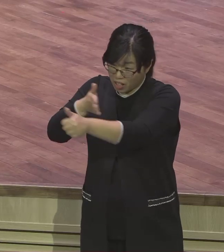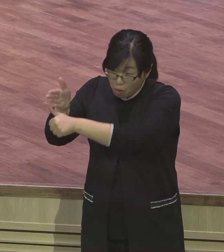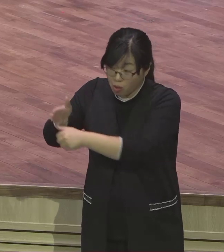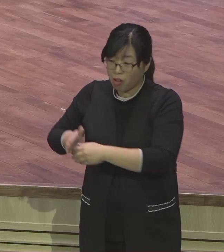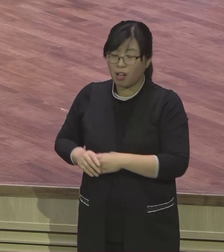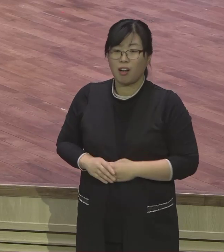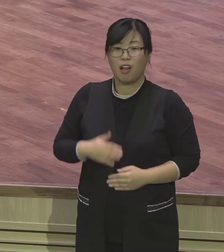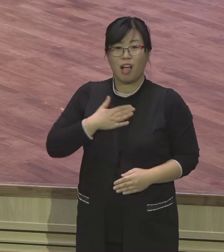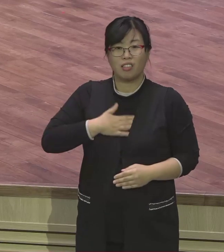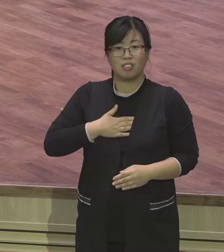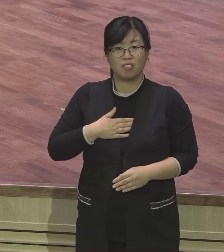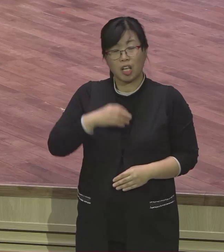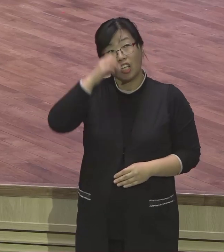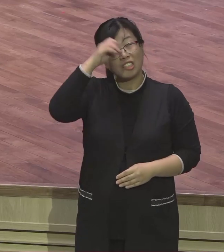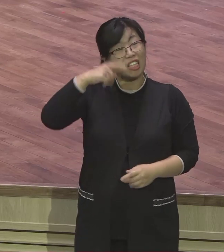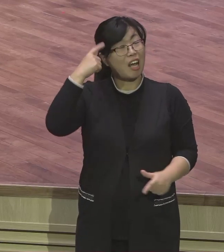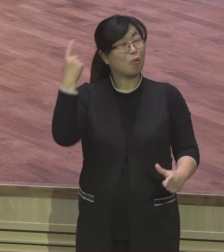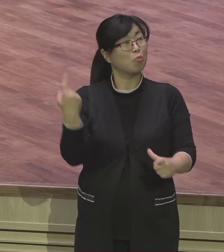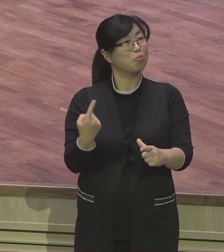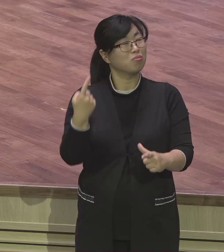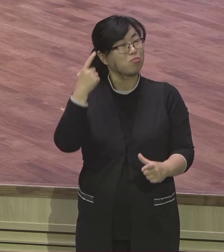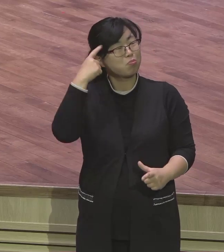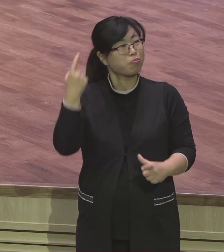않고 내가 평소에 효도 잘하겠습니다. 평소에 잘하면 돼.